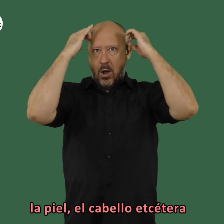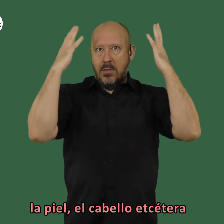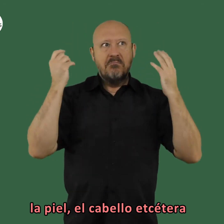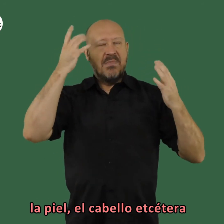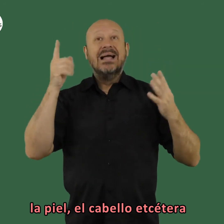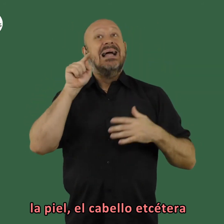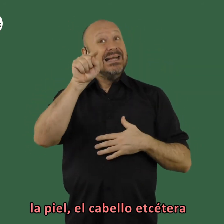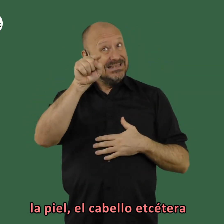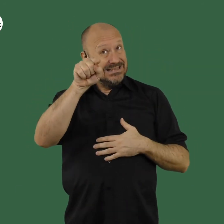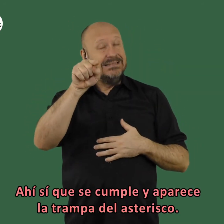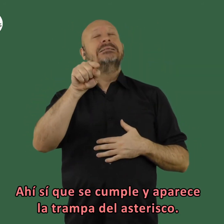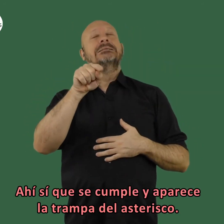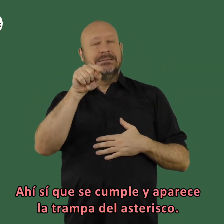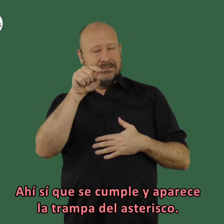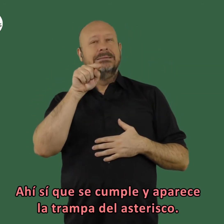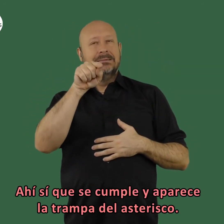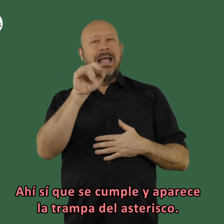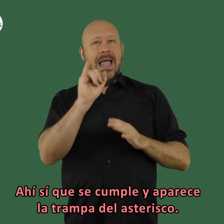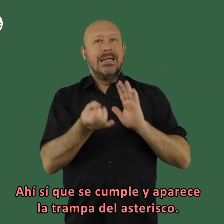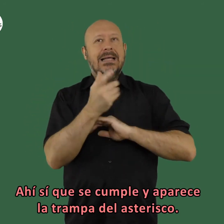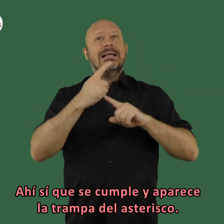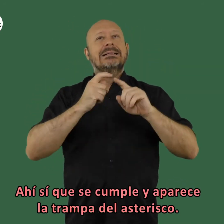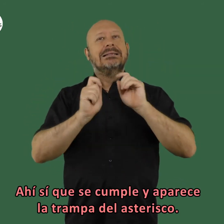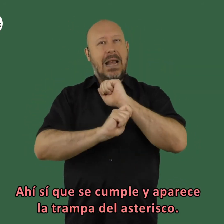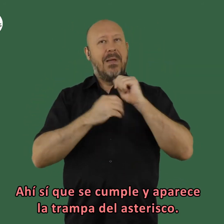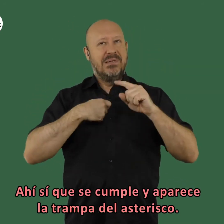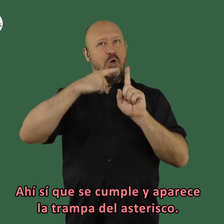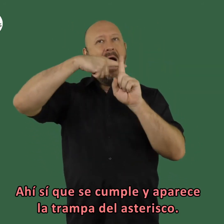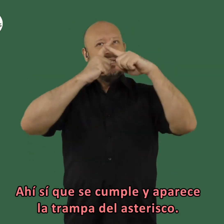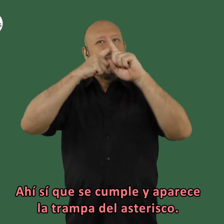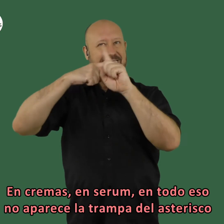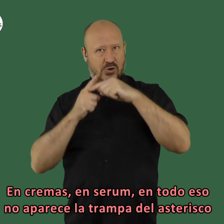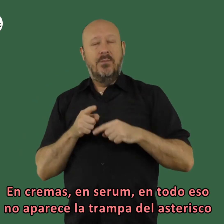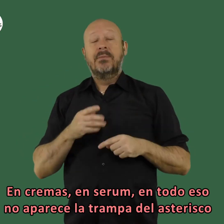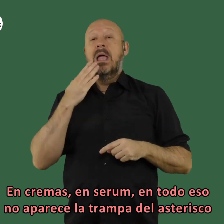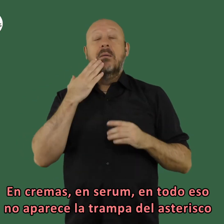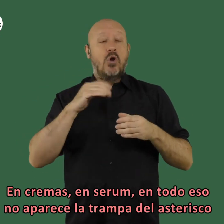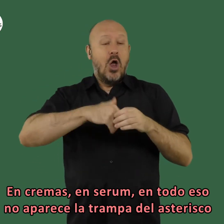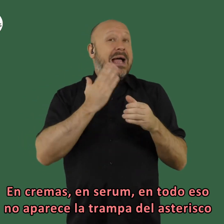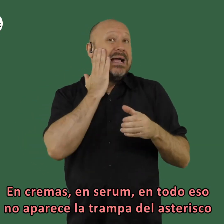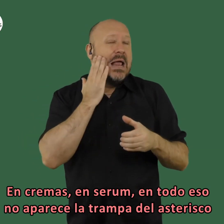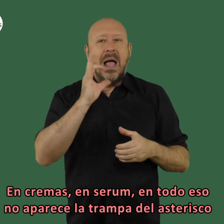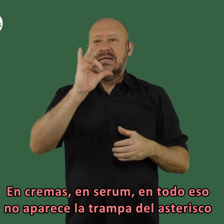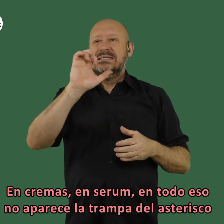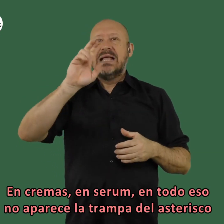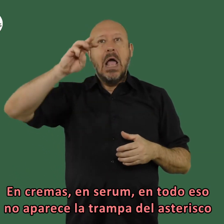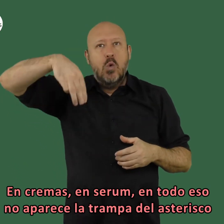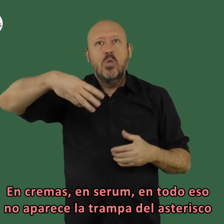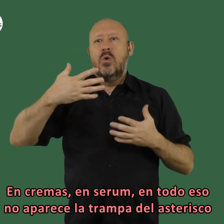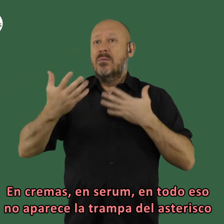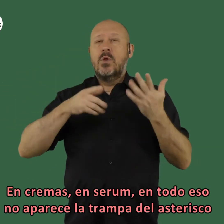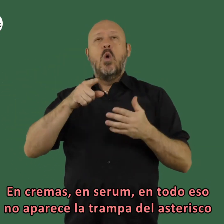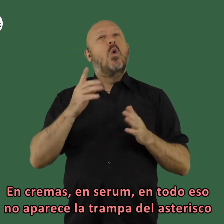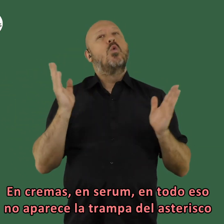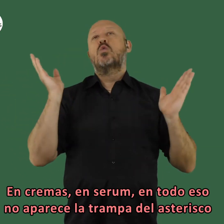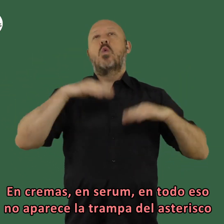piel el cabello etcétera ahí sí que se cumple aparece la trampa del asterisco en cremas en ser un